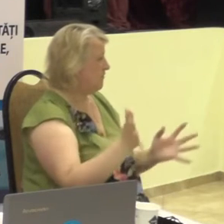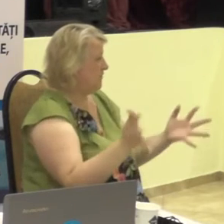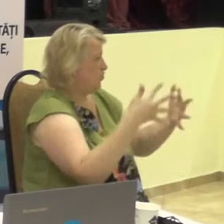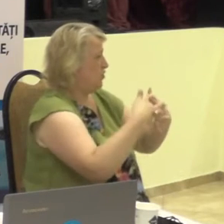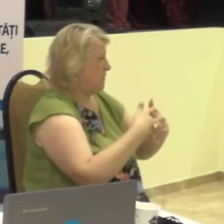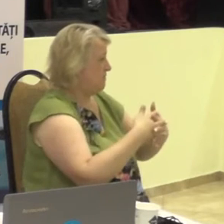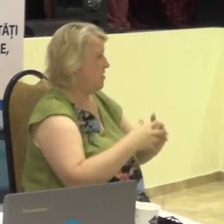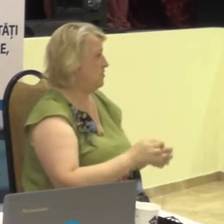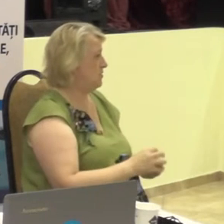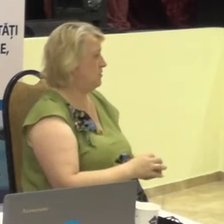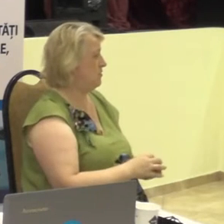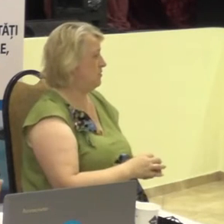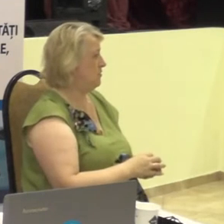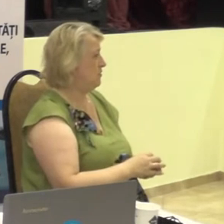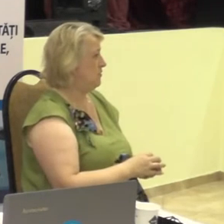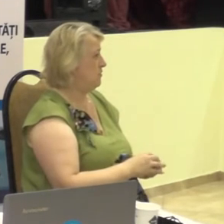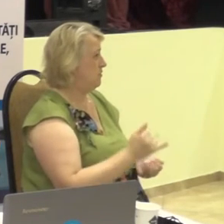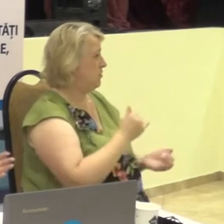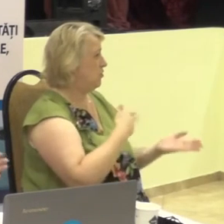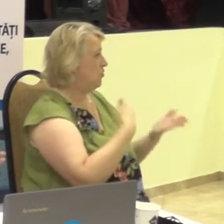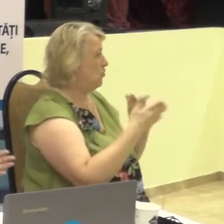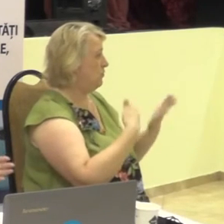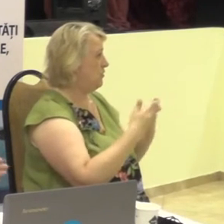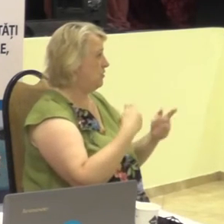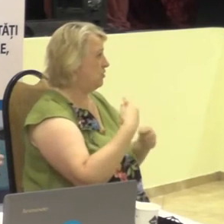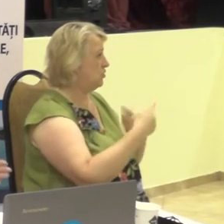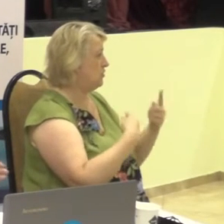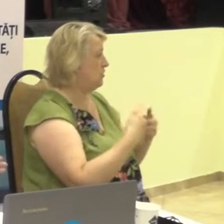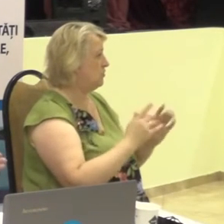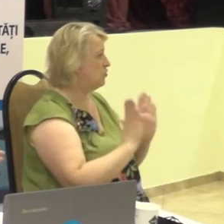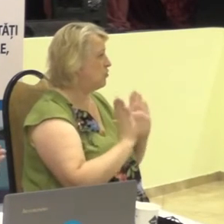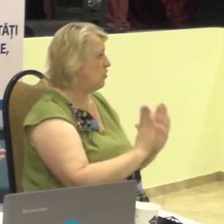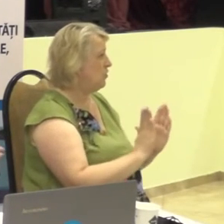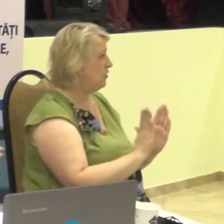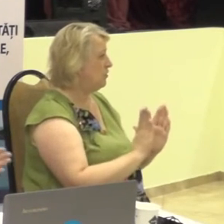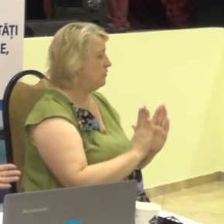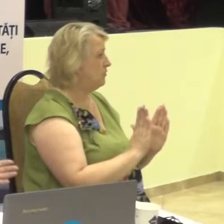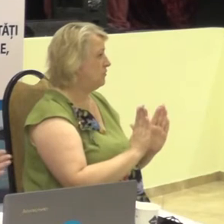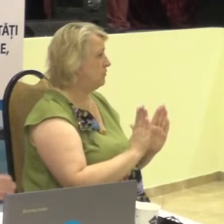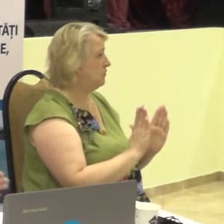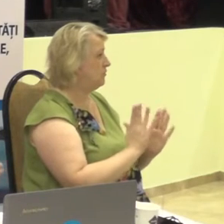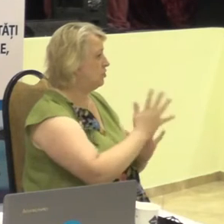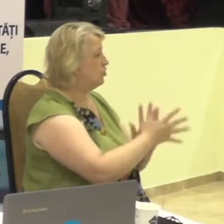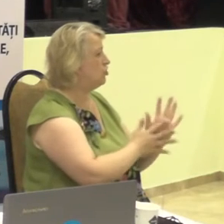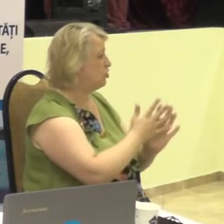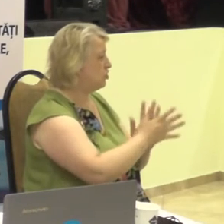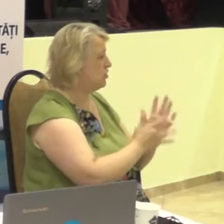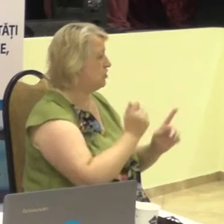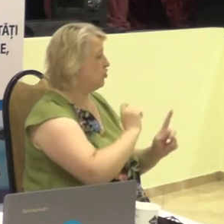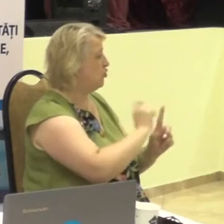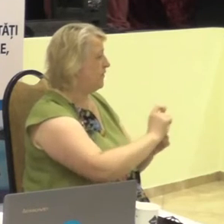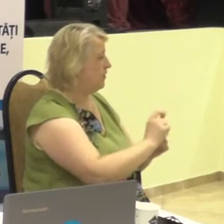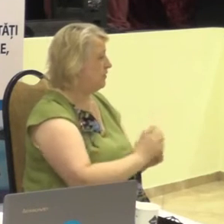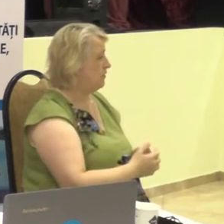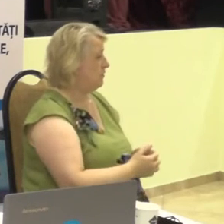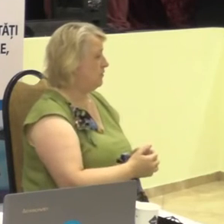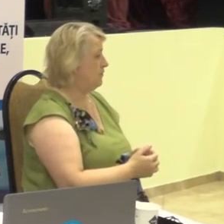și comunicarea numai prin gest și cuvânt.